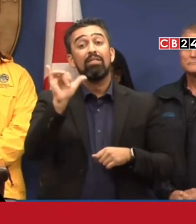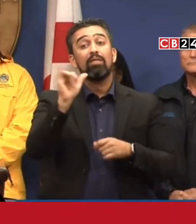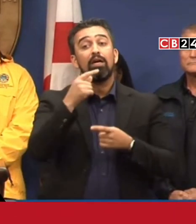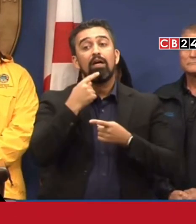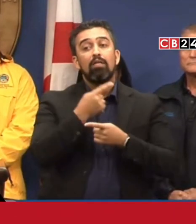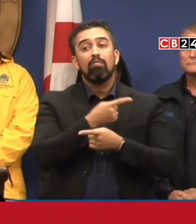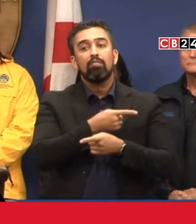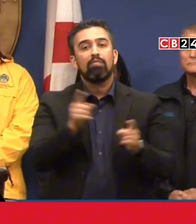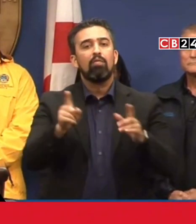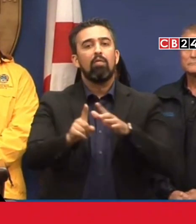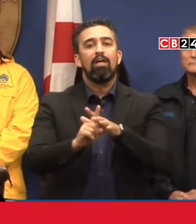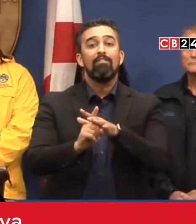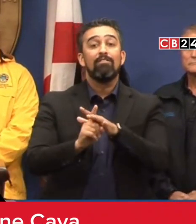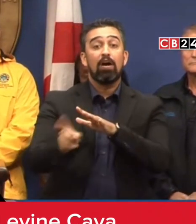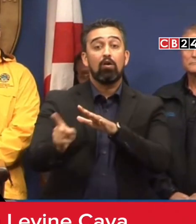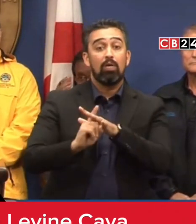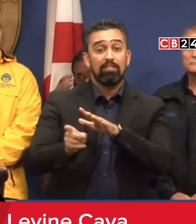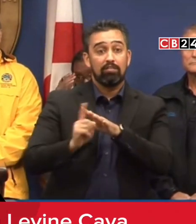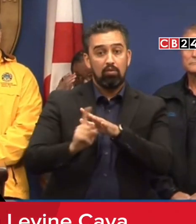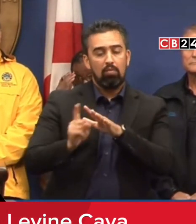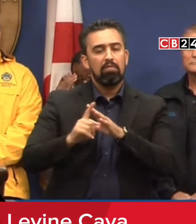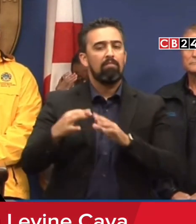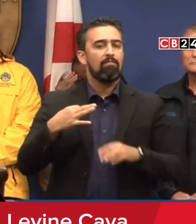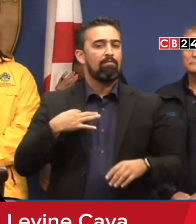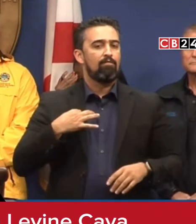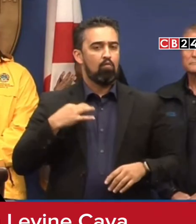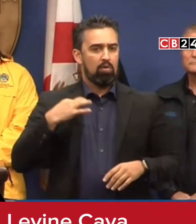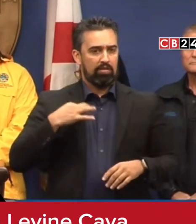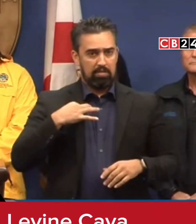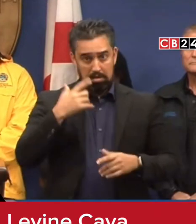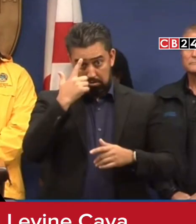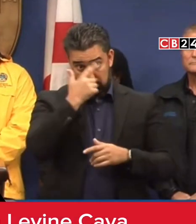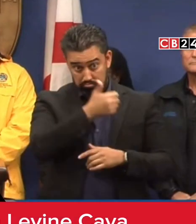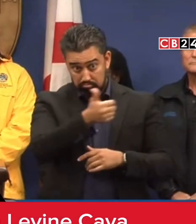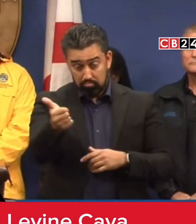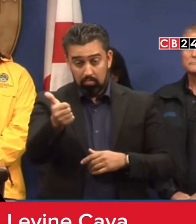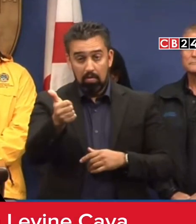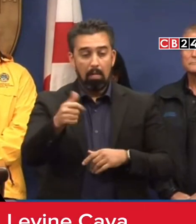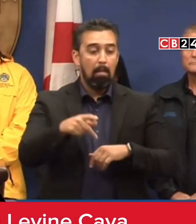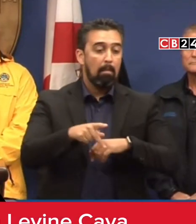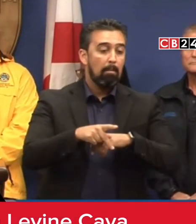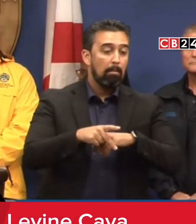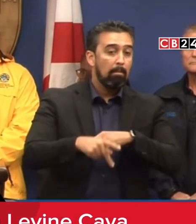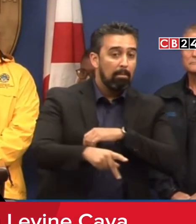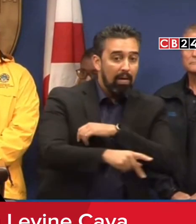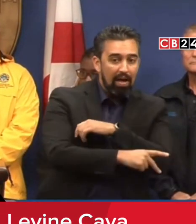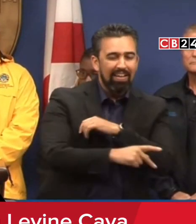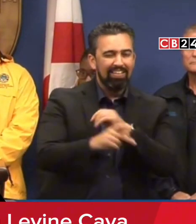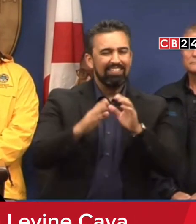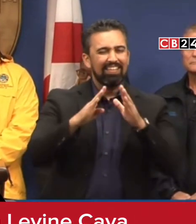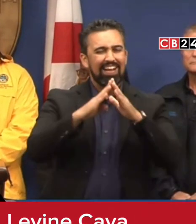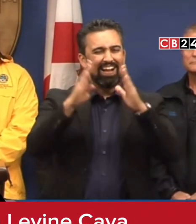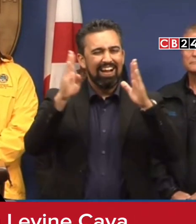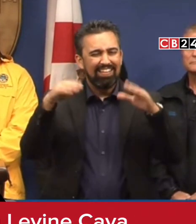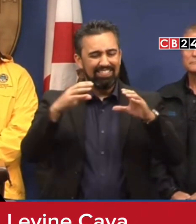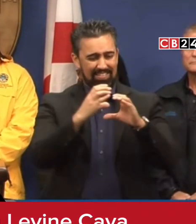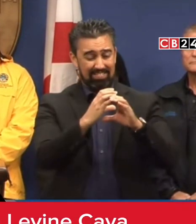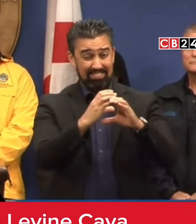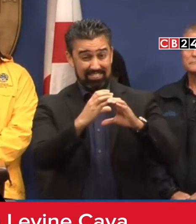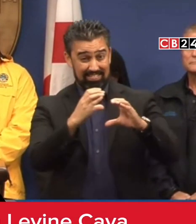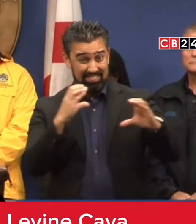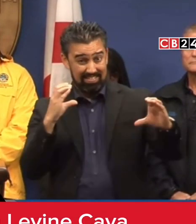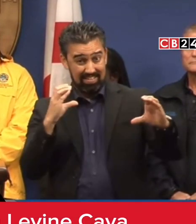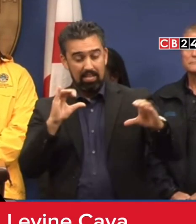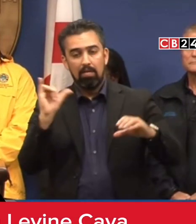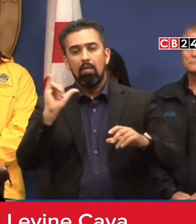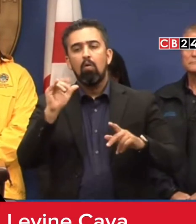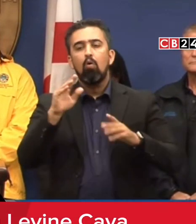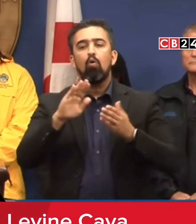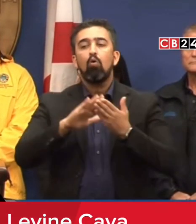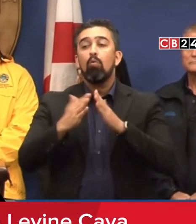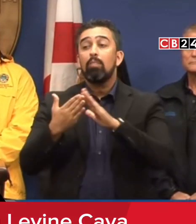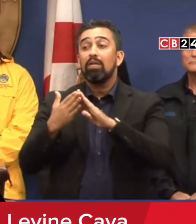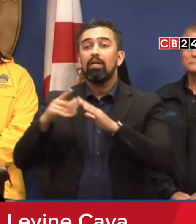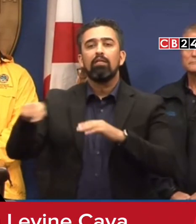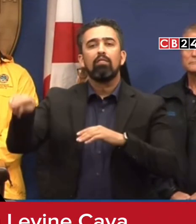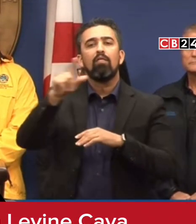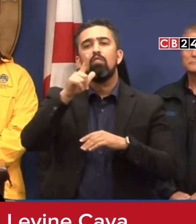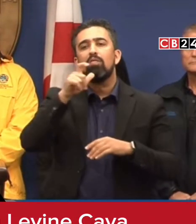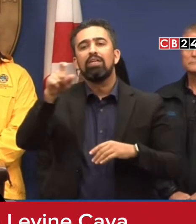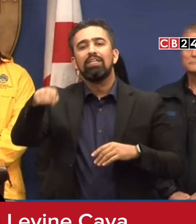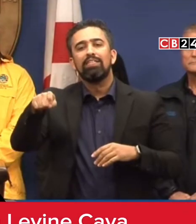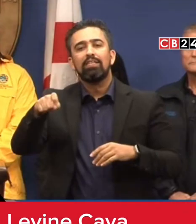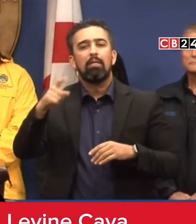evacuación voluntaria de parques de casas móviles y comunidades con necesidades